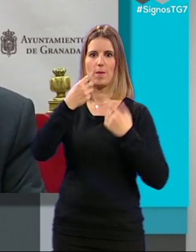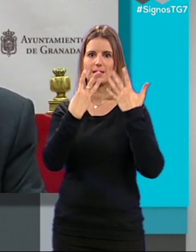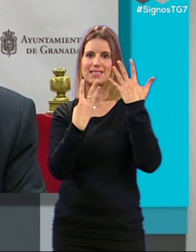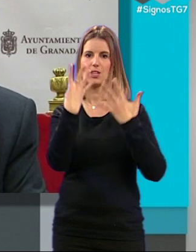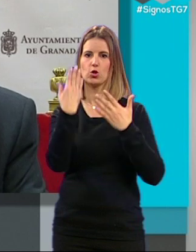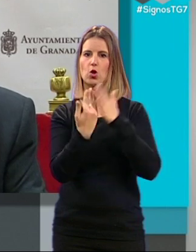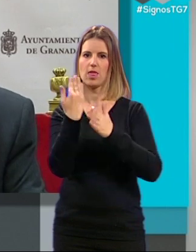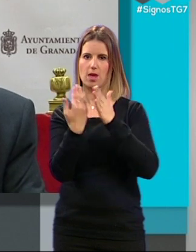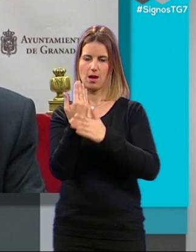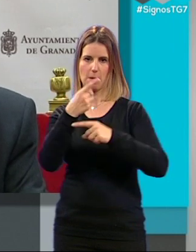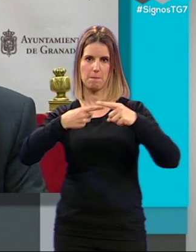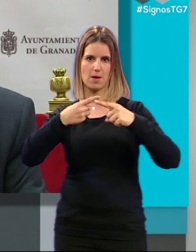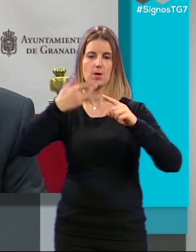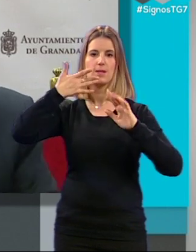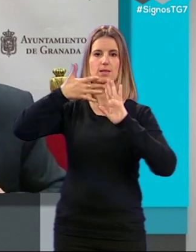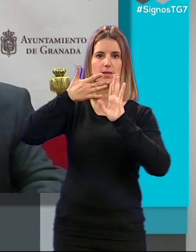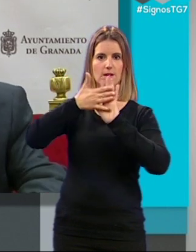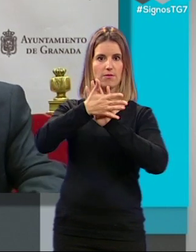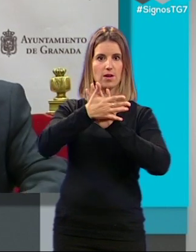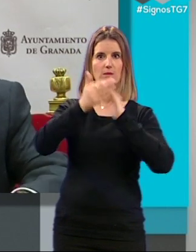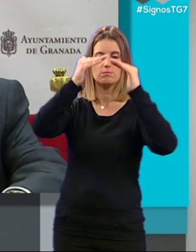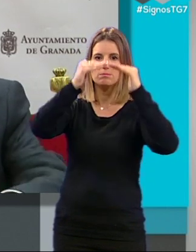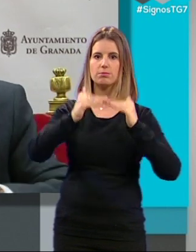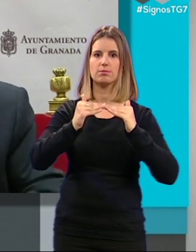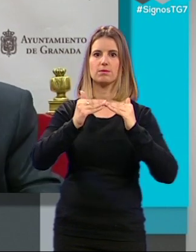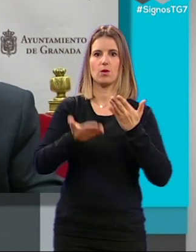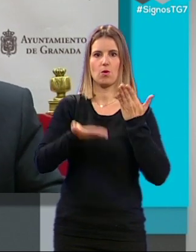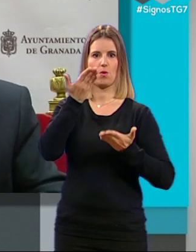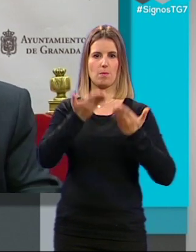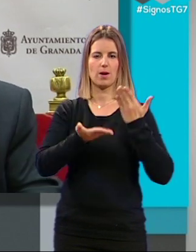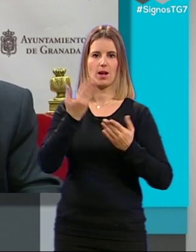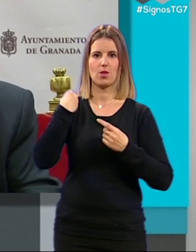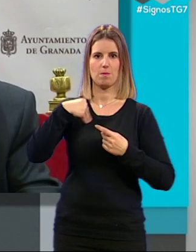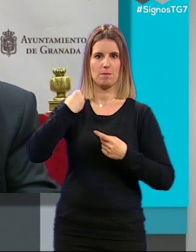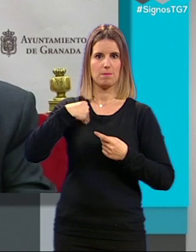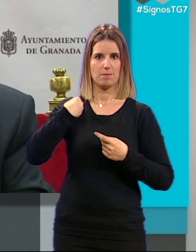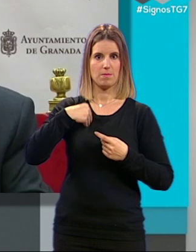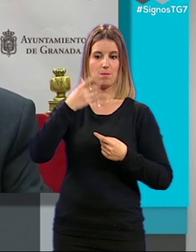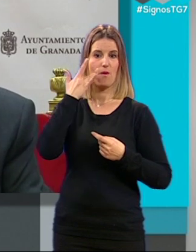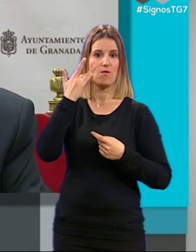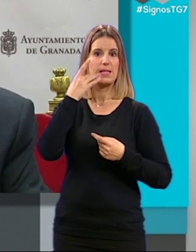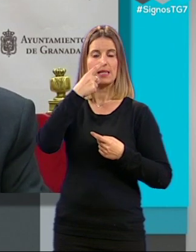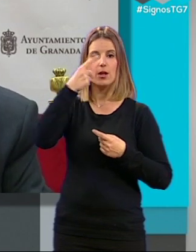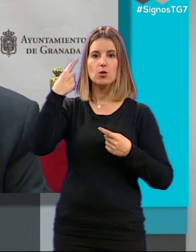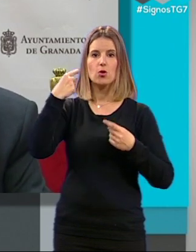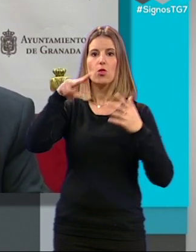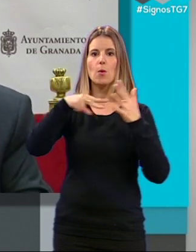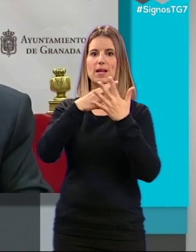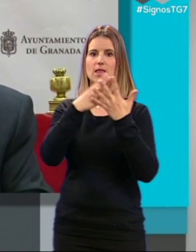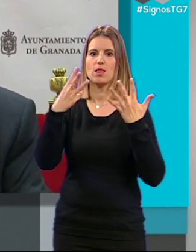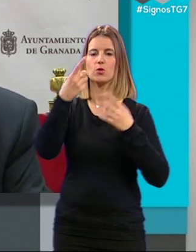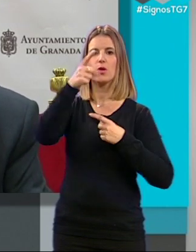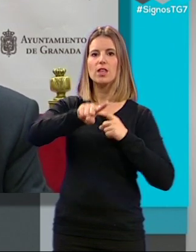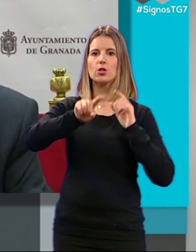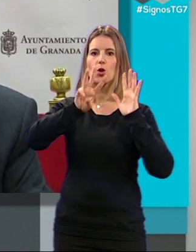días. Es decir, se ha rebajado con respecto a la misma fecha del año 2018, que estaba en